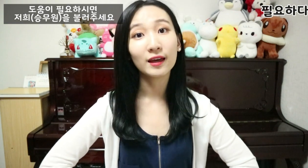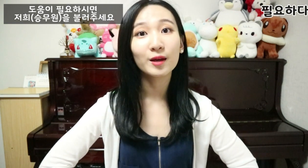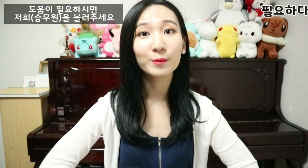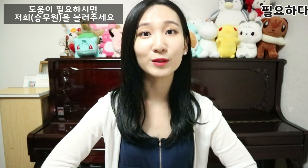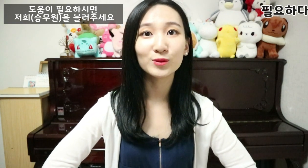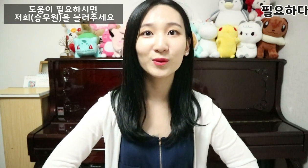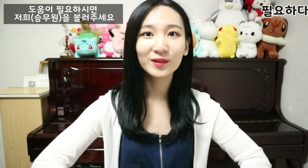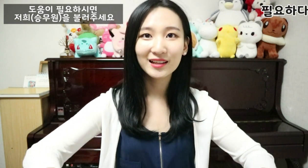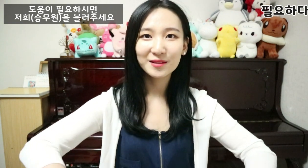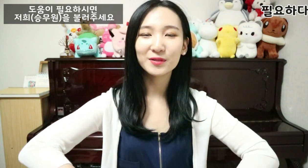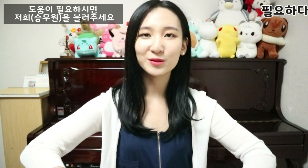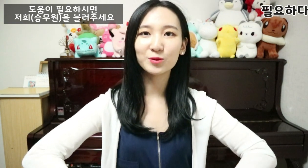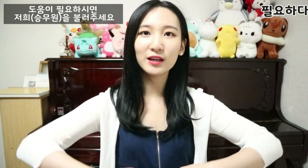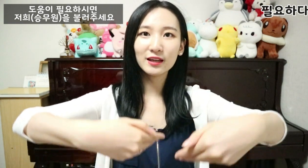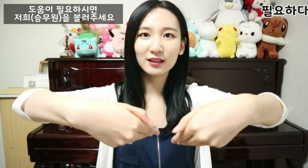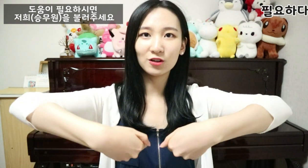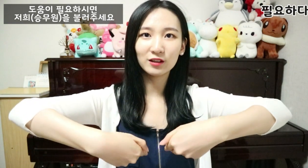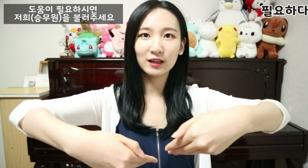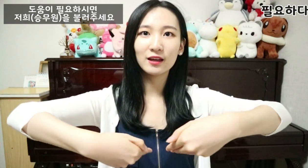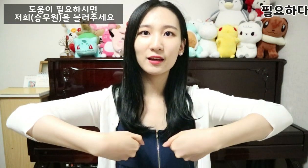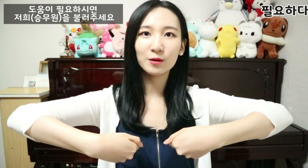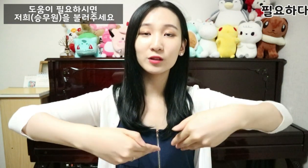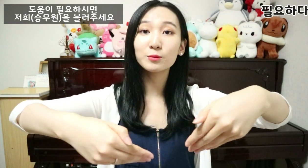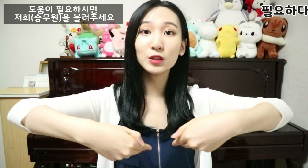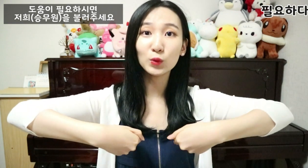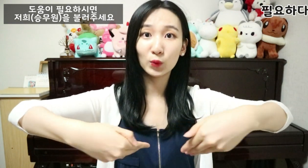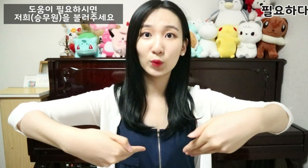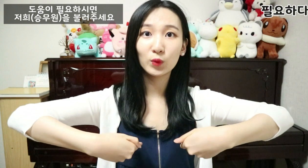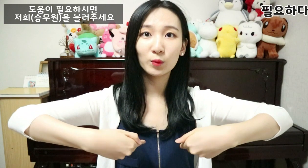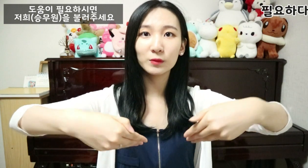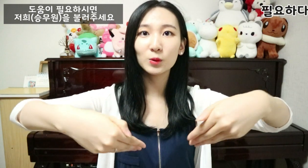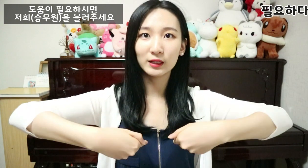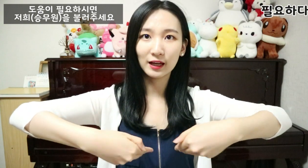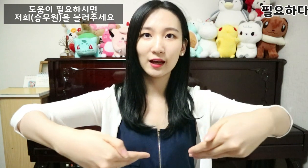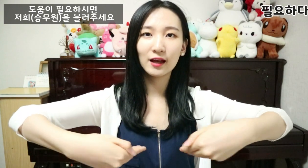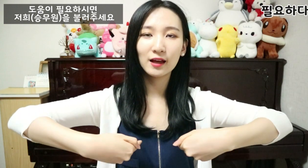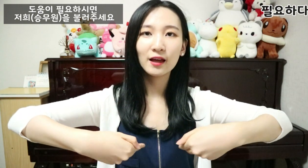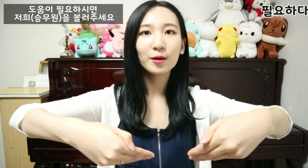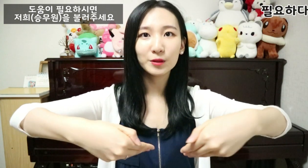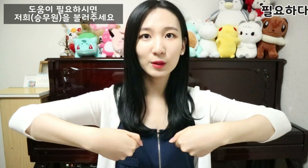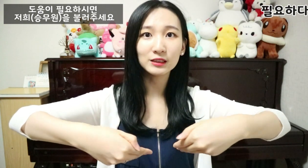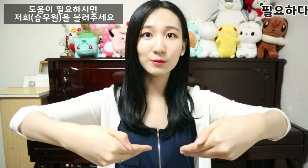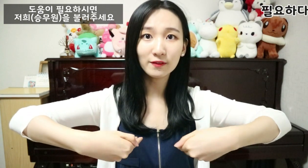배 쪽 배 쪽에 이렇게 하면 필요 필요하다. 필요하시면